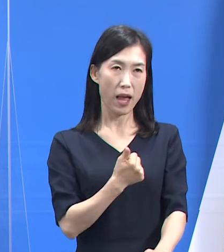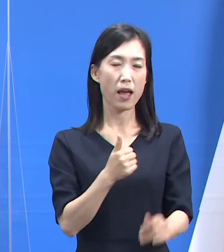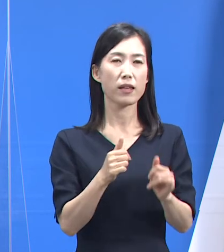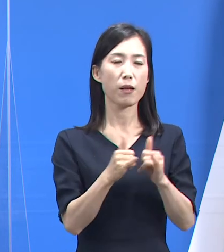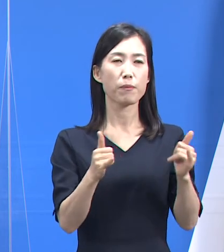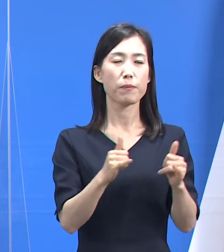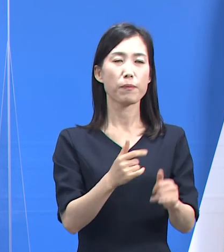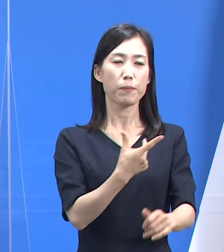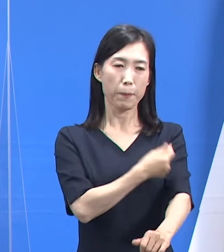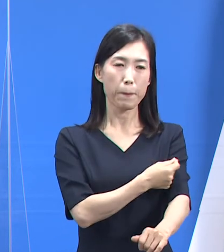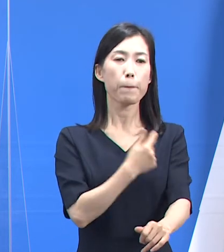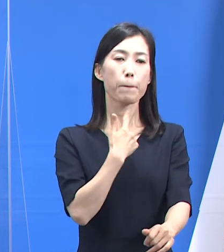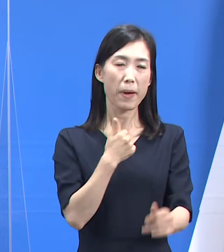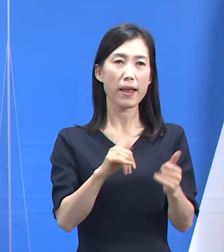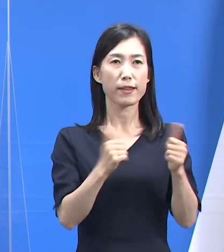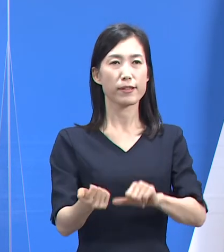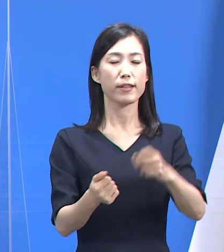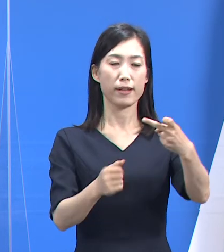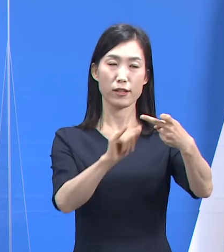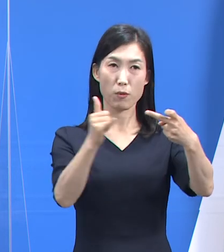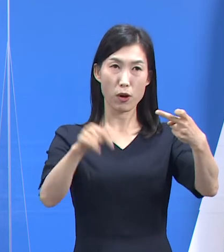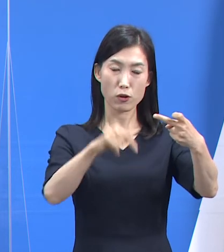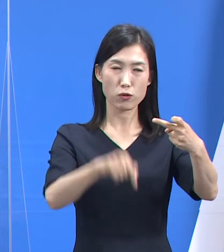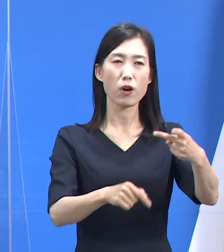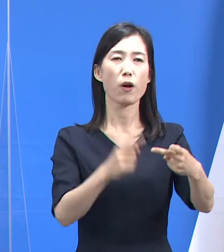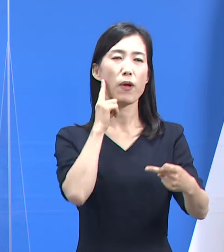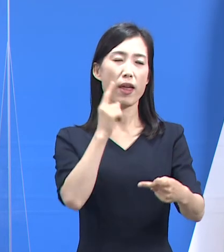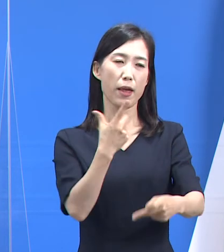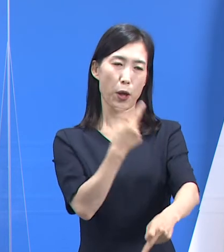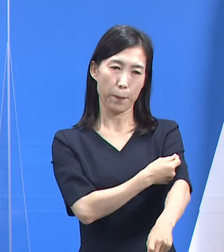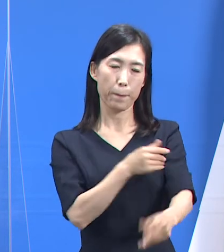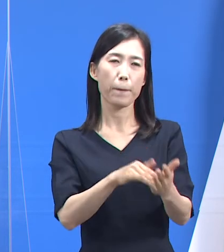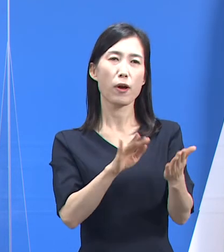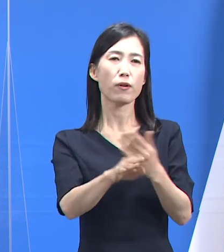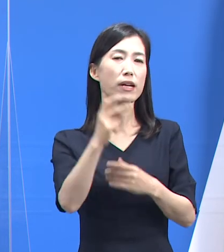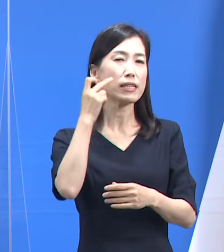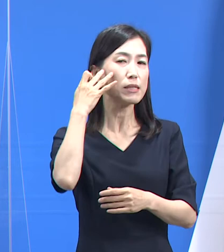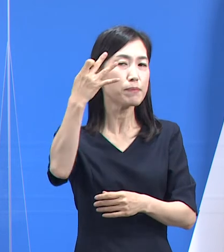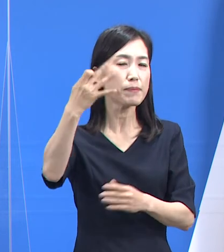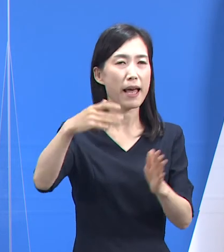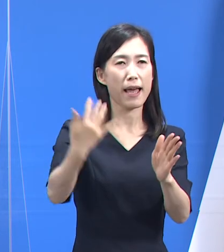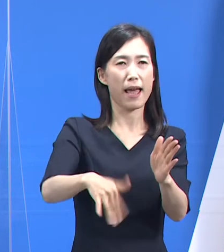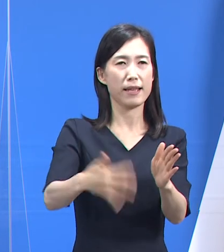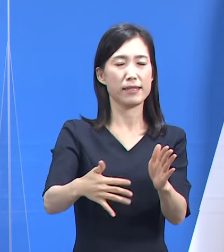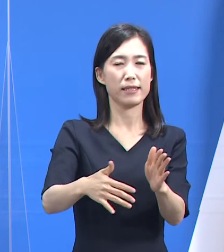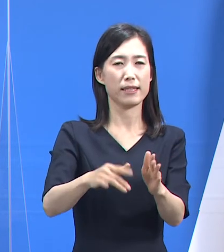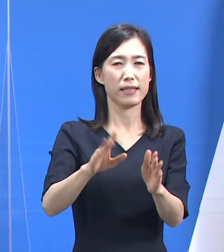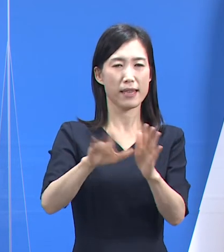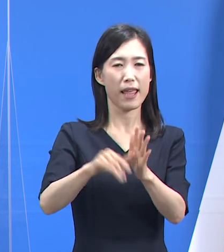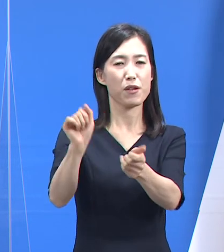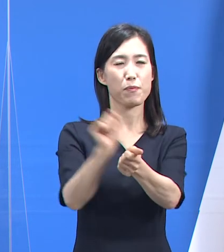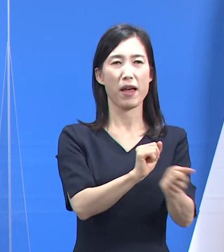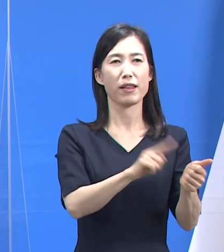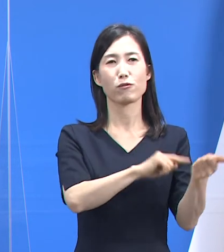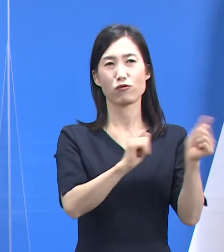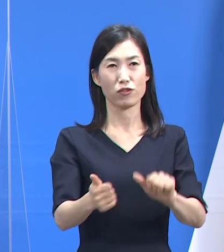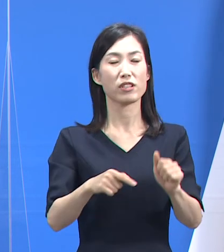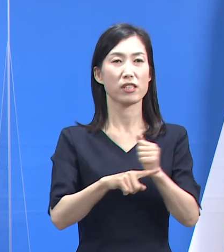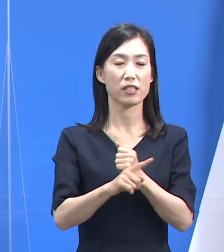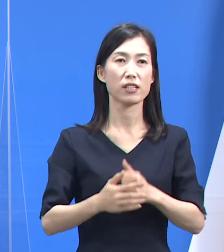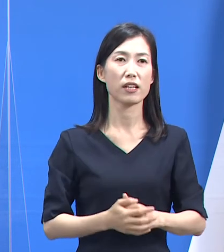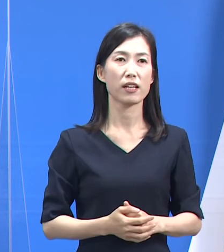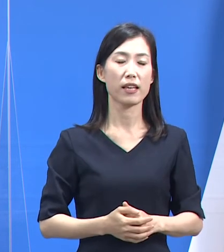12명 모두 1차 접종받은 후 14일 이내에 확진된 사례였습니다. 2차 접종까지 완료한 경우